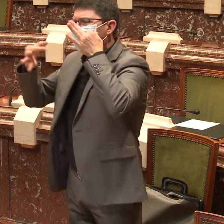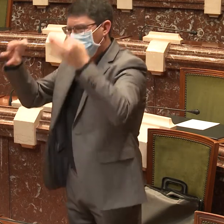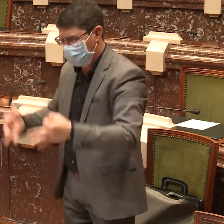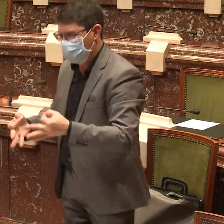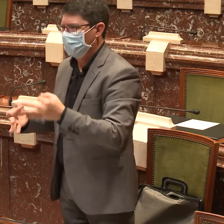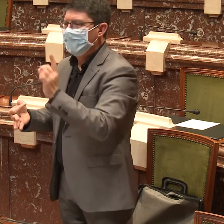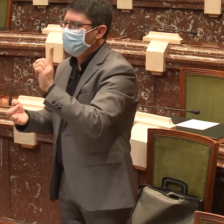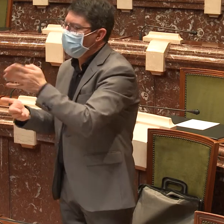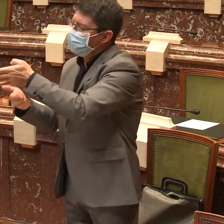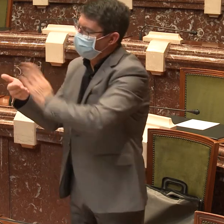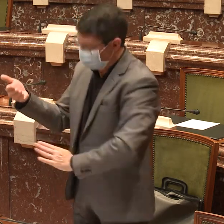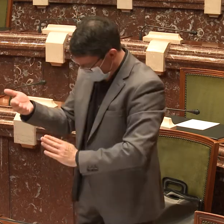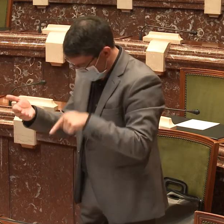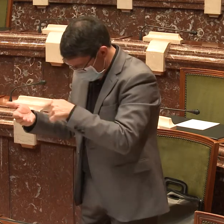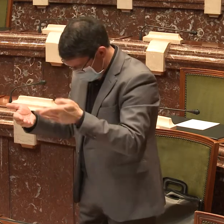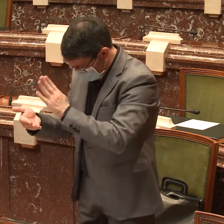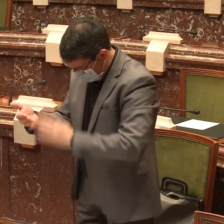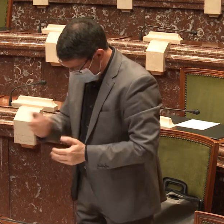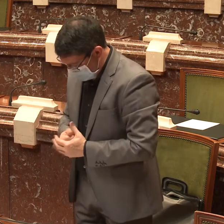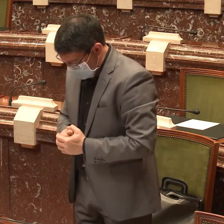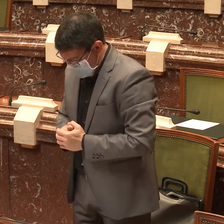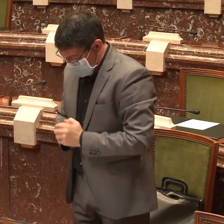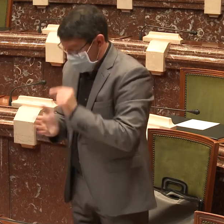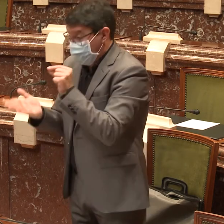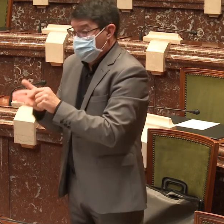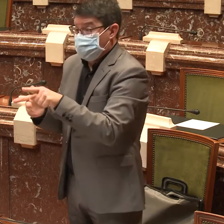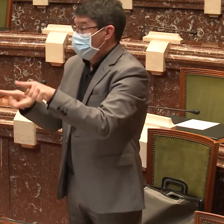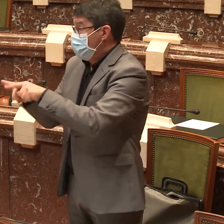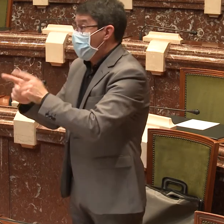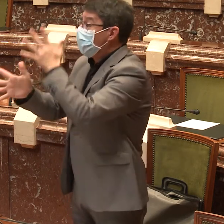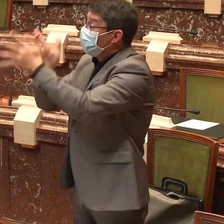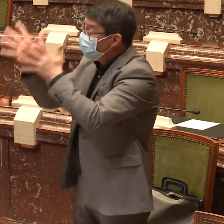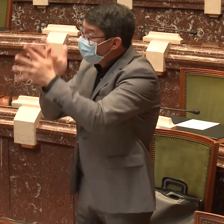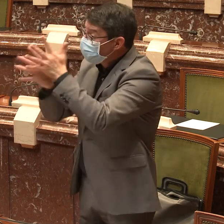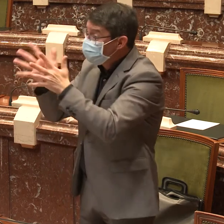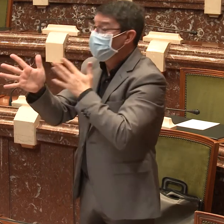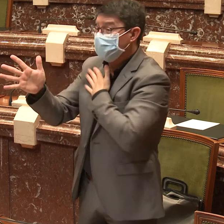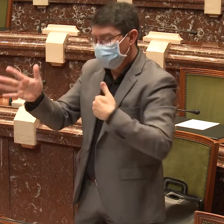exactamente igual. Y la lengua de signos sigue sin incorporarse en estos servicios de vital importancia.